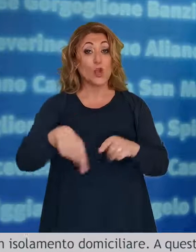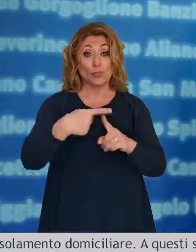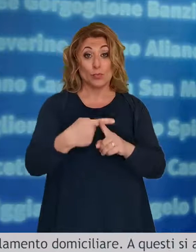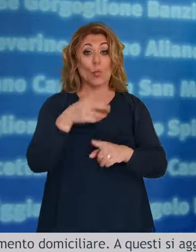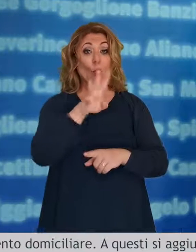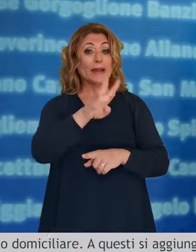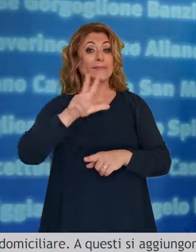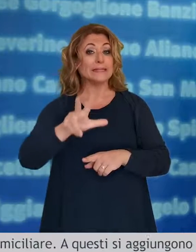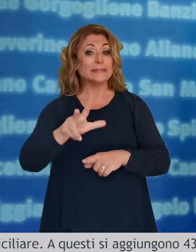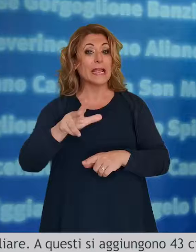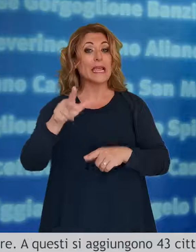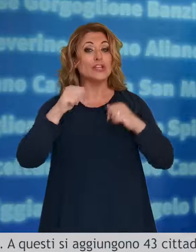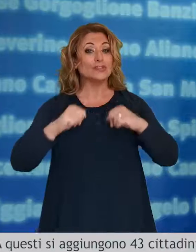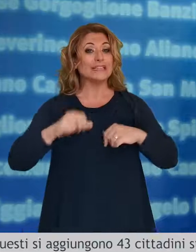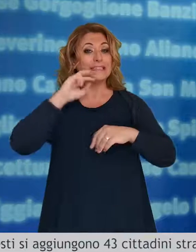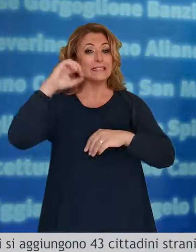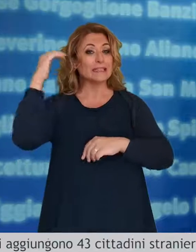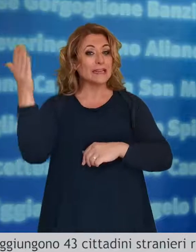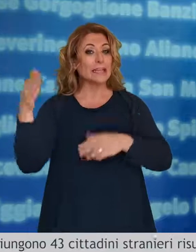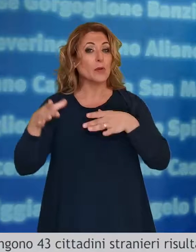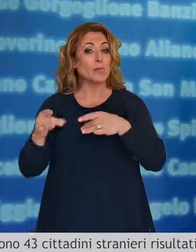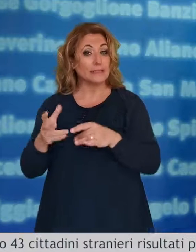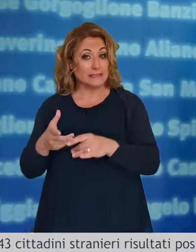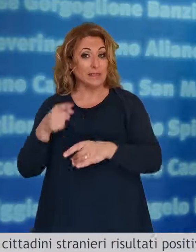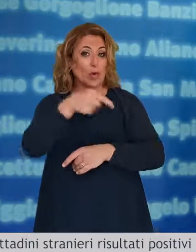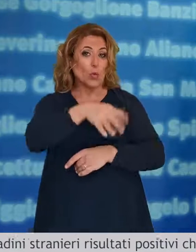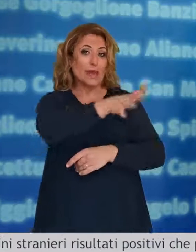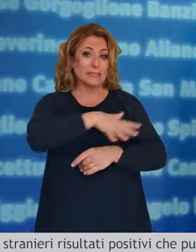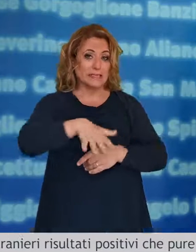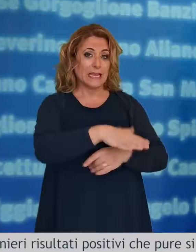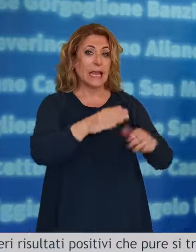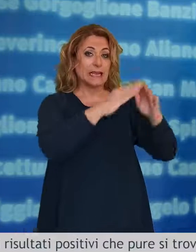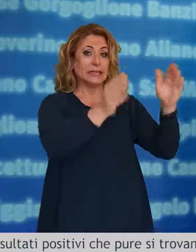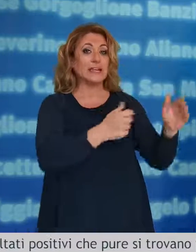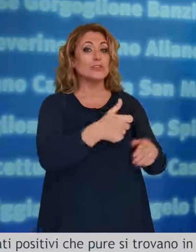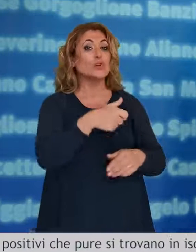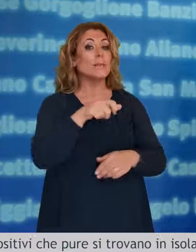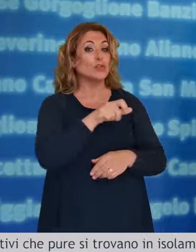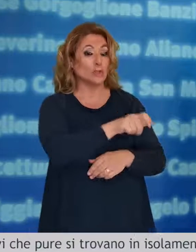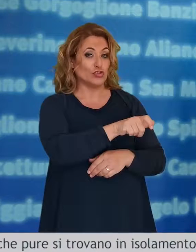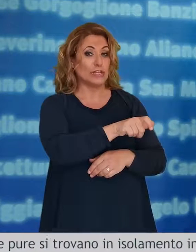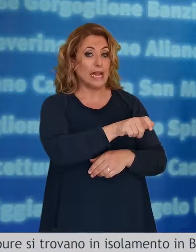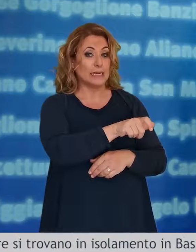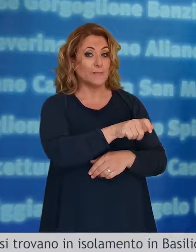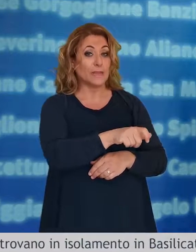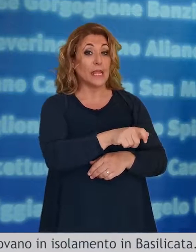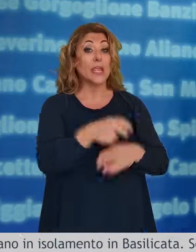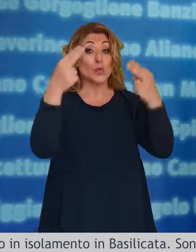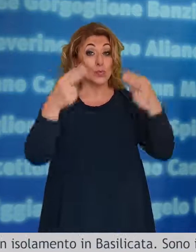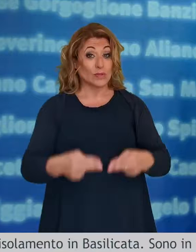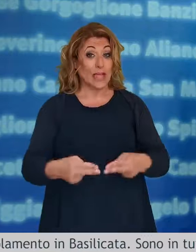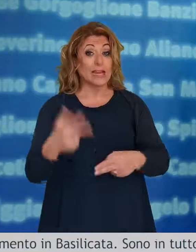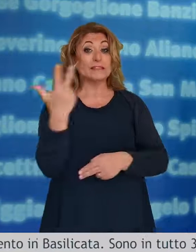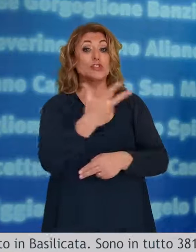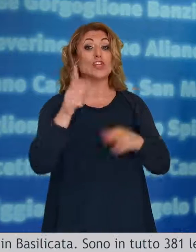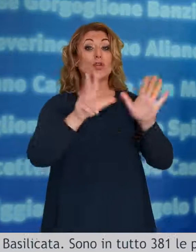questi si aggiungono 43 cittadini stranieri risultati positivi che pure si trovano in isolamento in Basilicata. Sono in